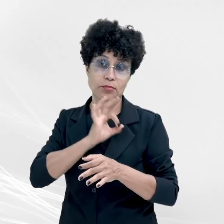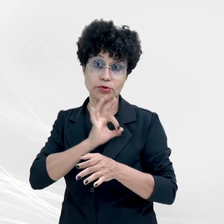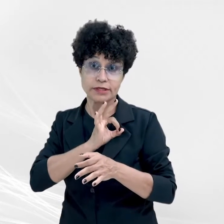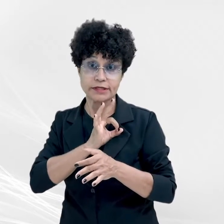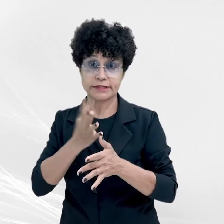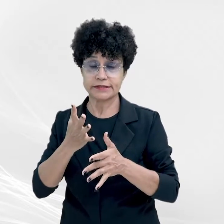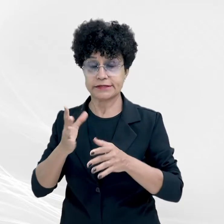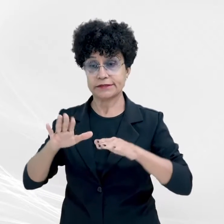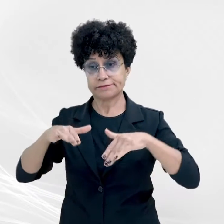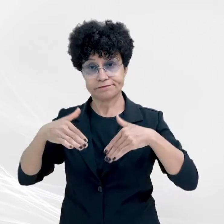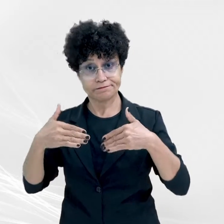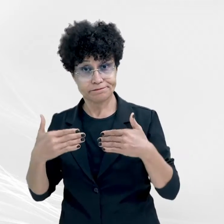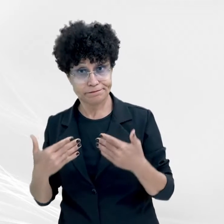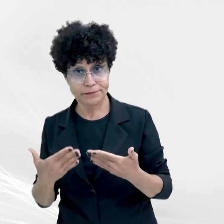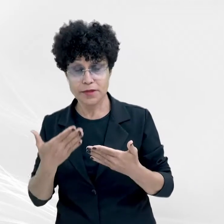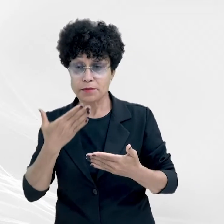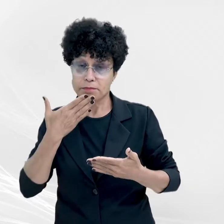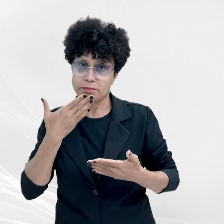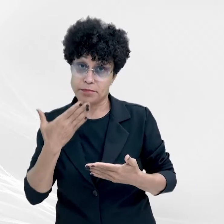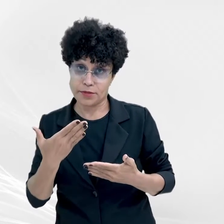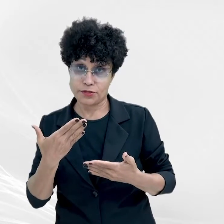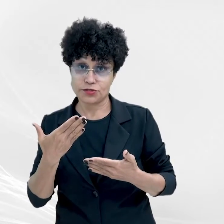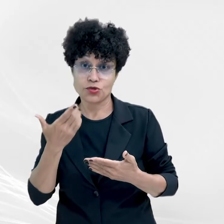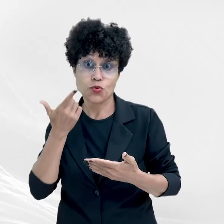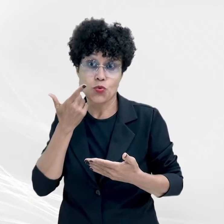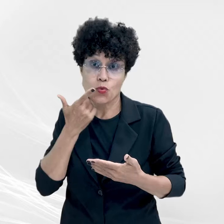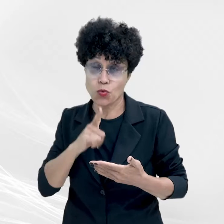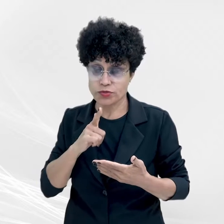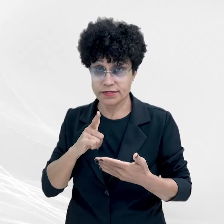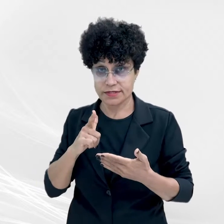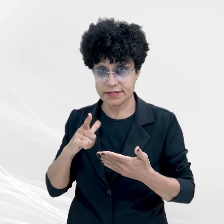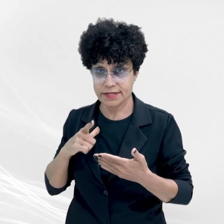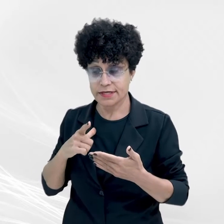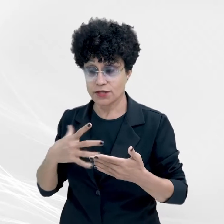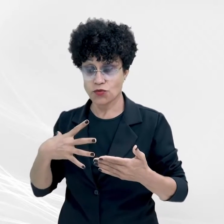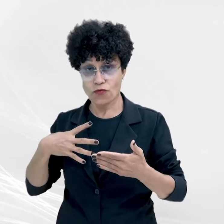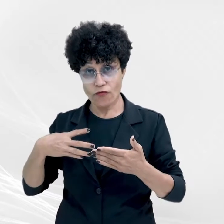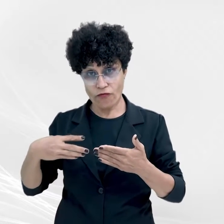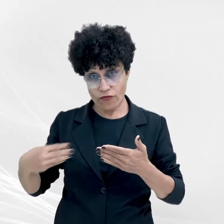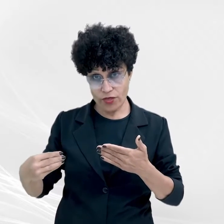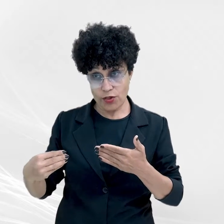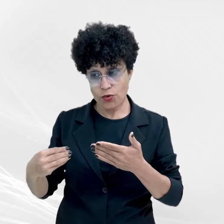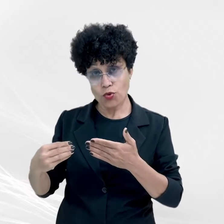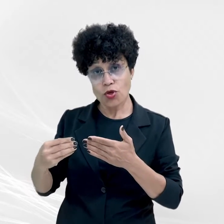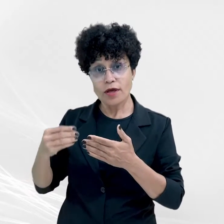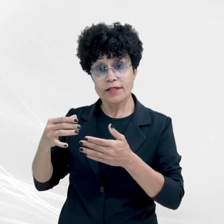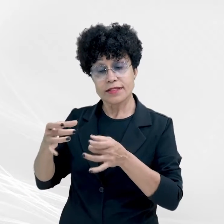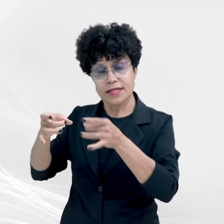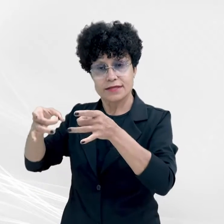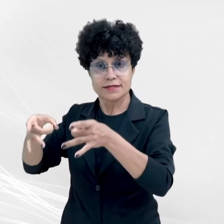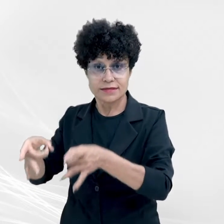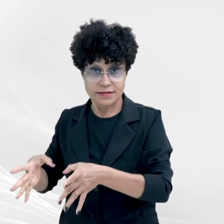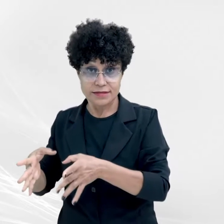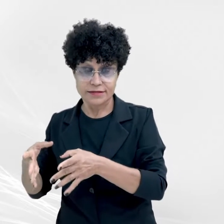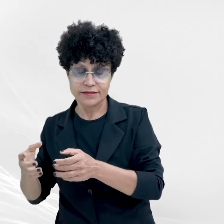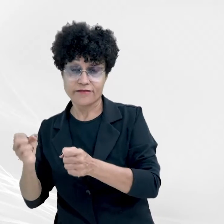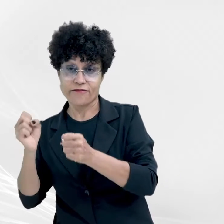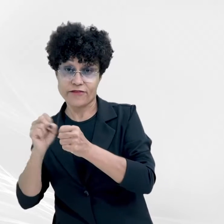certamente no intuito de dissuadir o filho do seu intento criminoso. Nesse momento, a